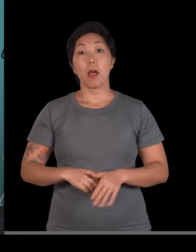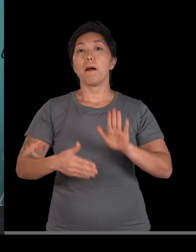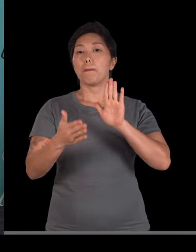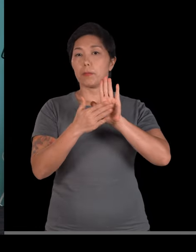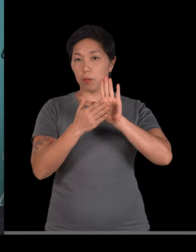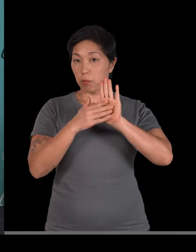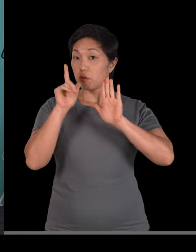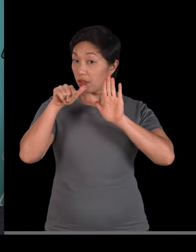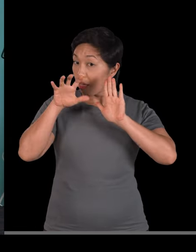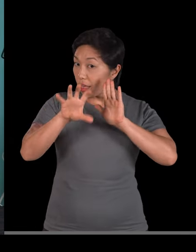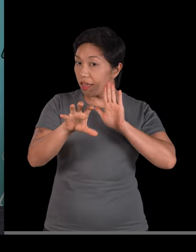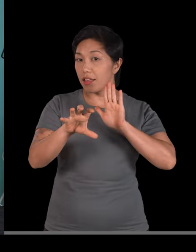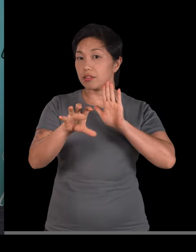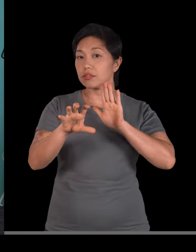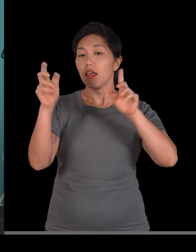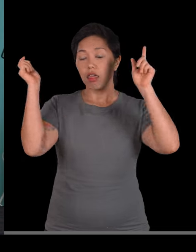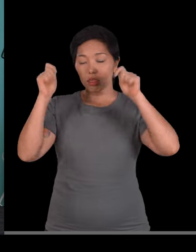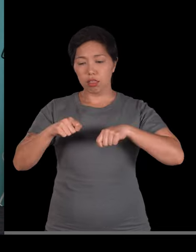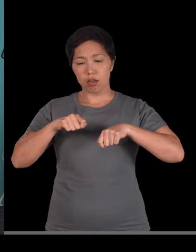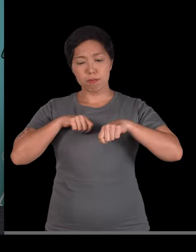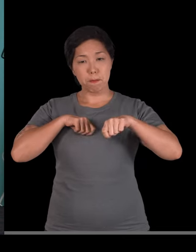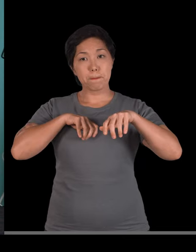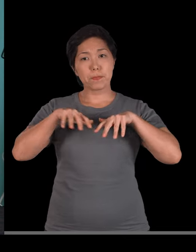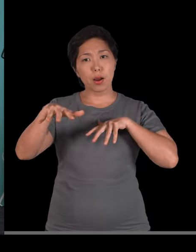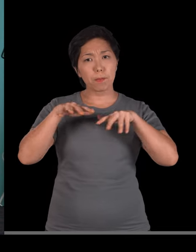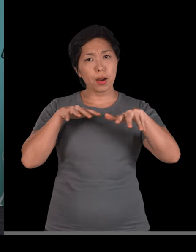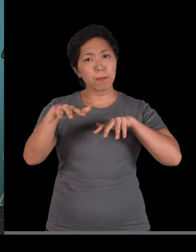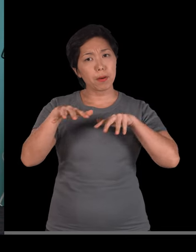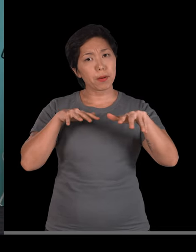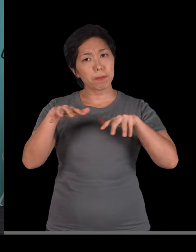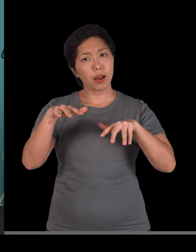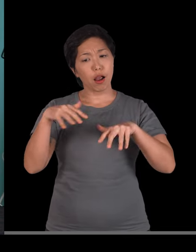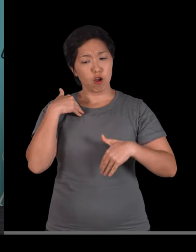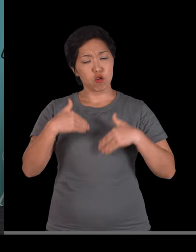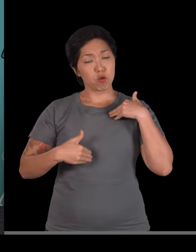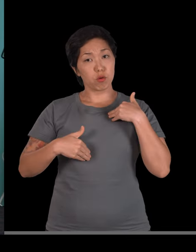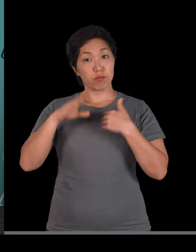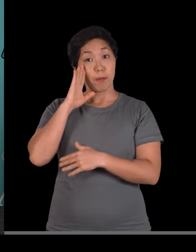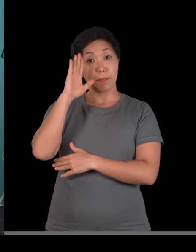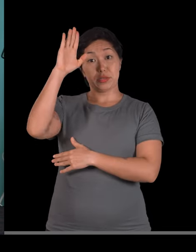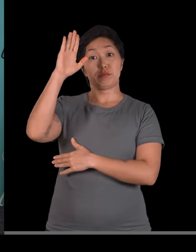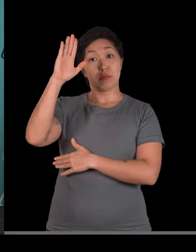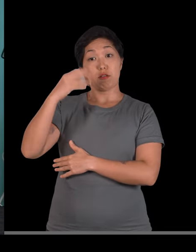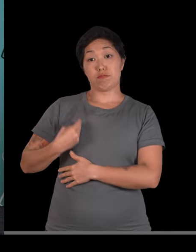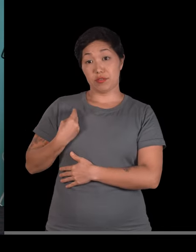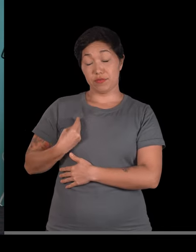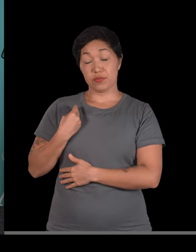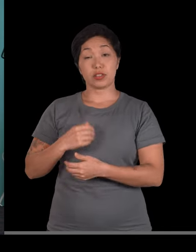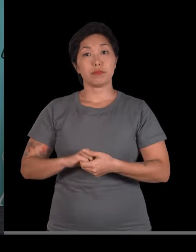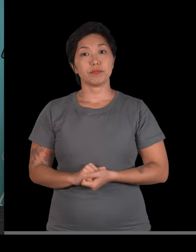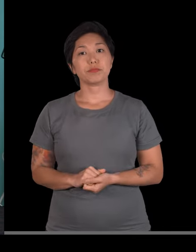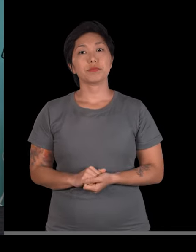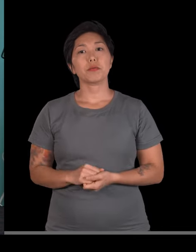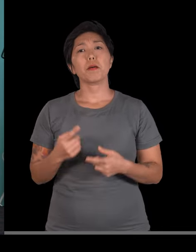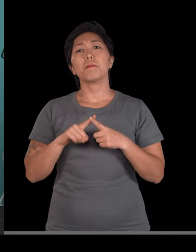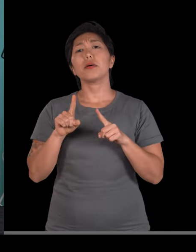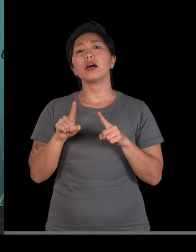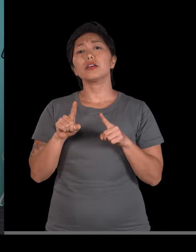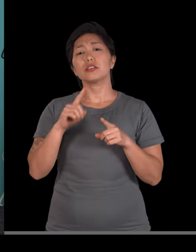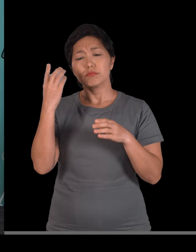proposta é justamente essa, permitir que a gente tenha uma série de movimentos essenciais pra nossa vida. Mas quem compõe o